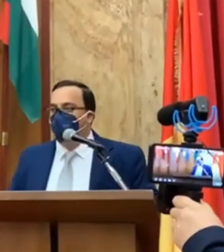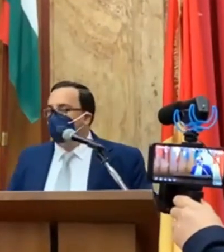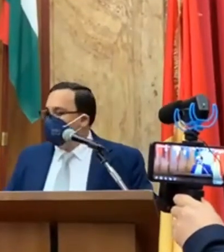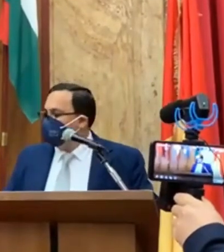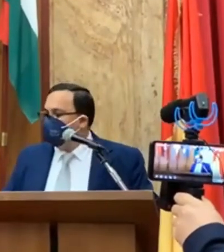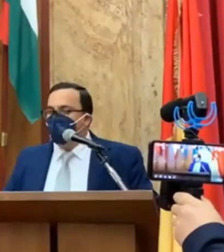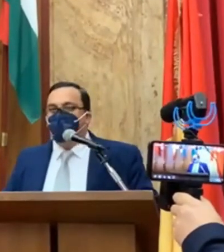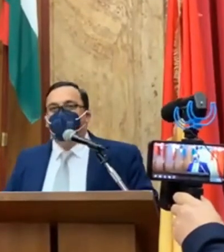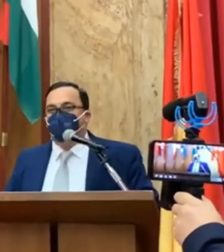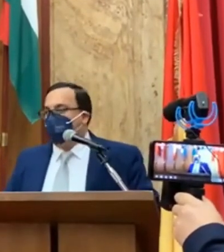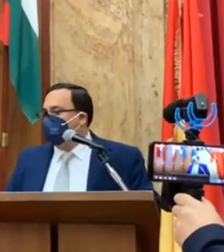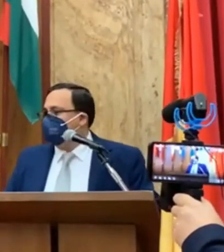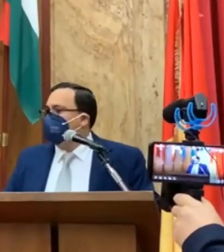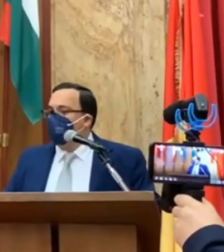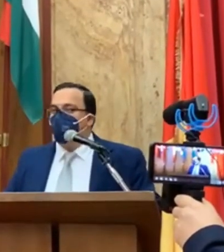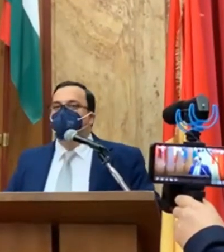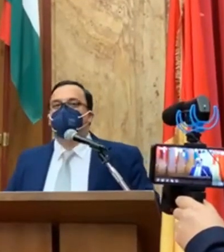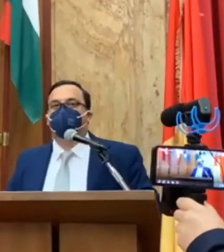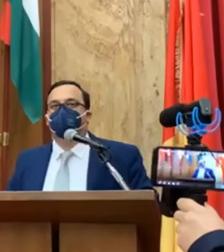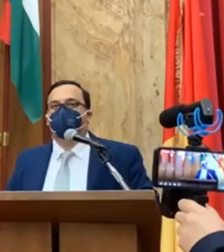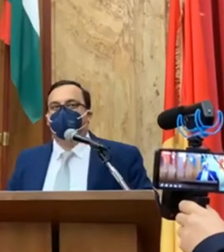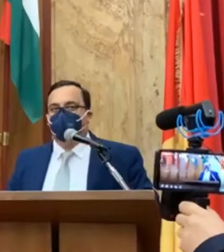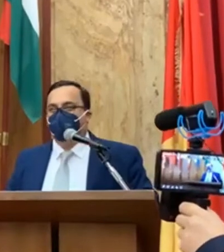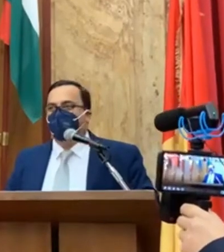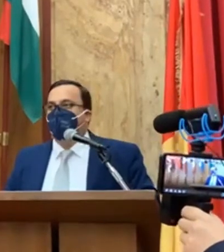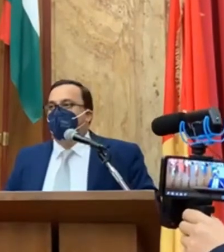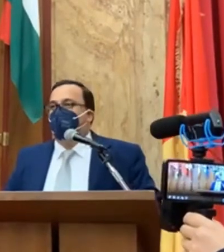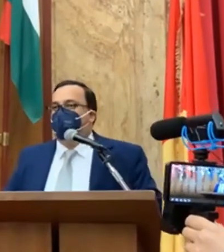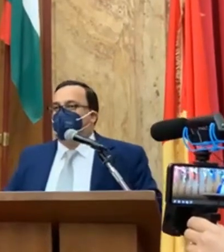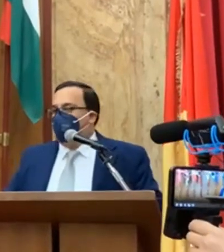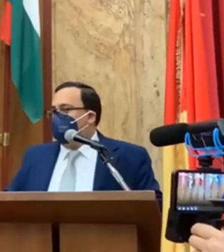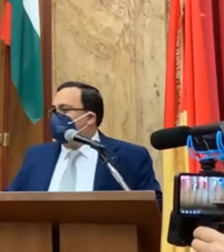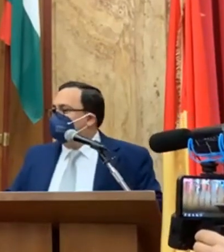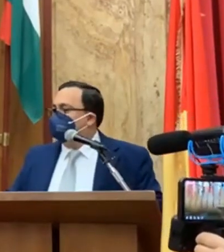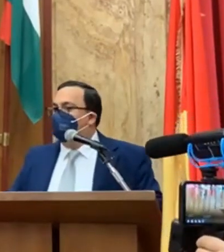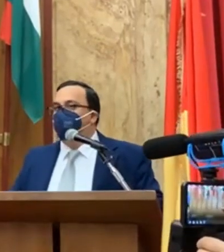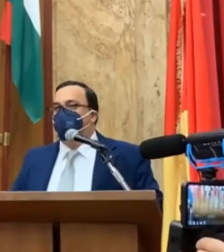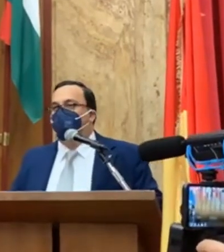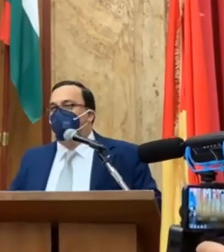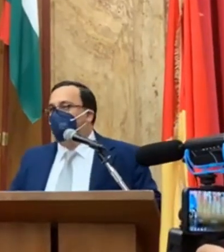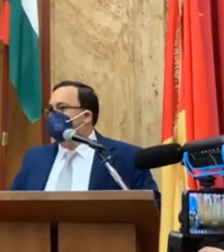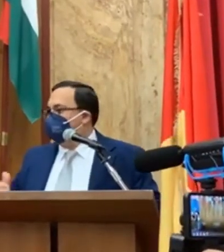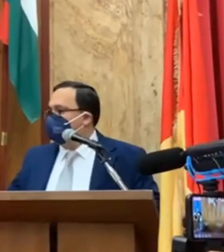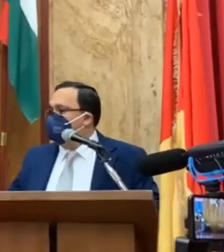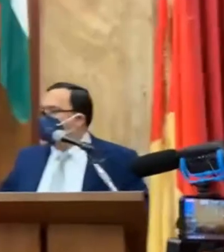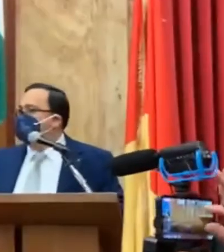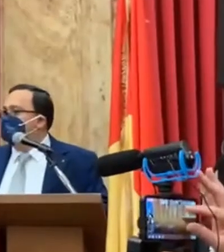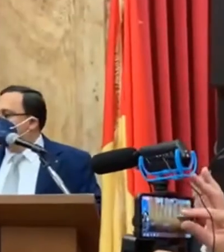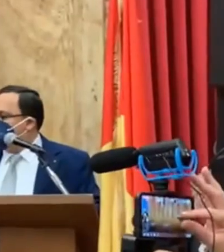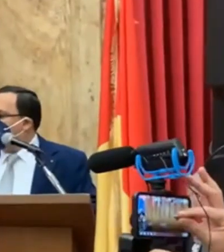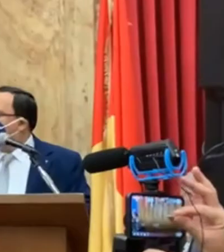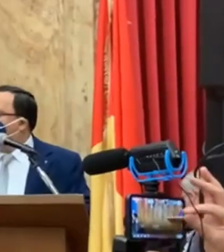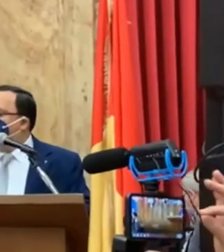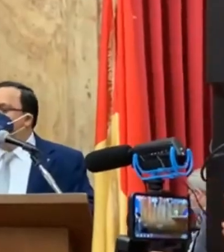del Consiglio Comunale. È un piacere averla qui. Finalmente in questa città, oltre ai proclami,